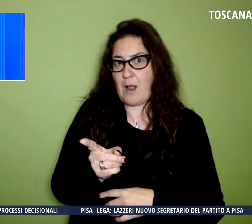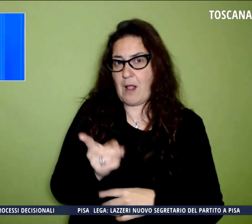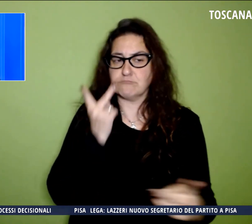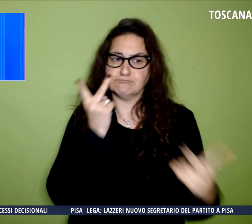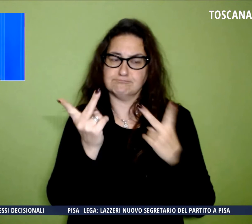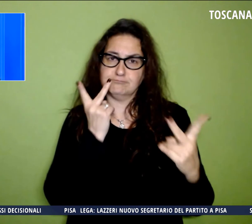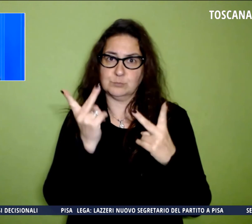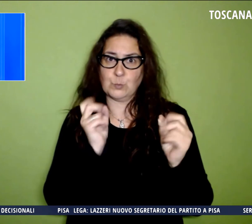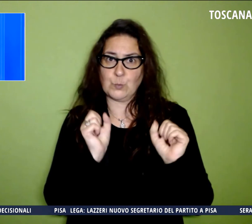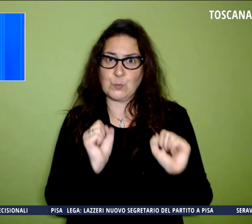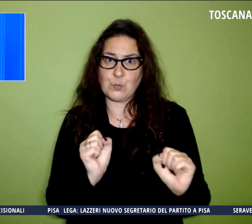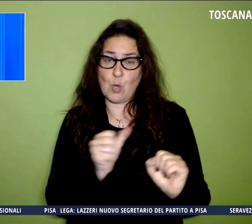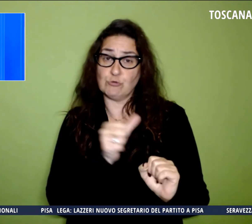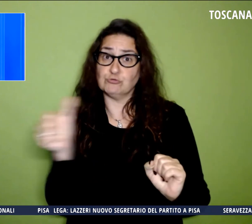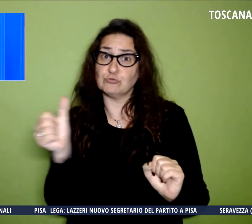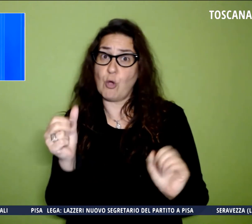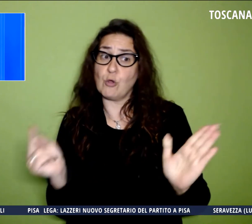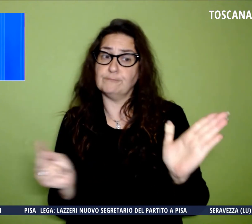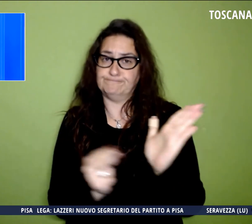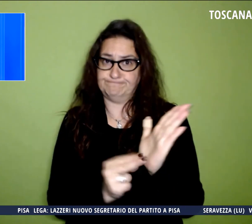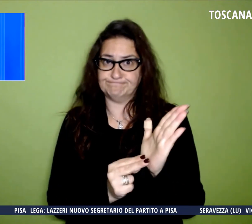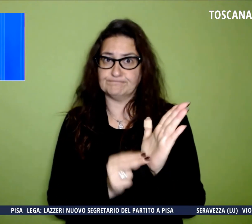esclusivamente su prenotazione.